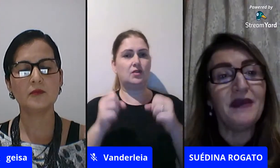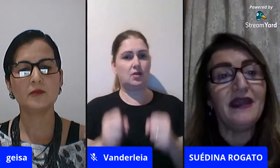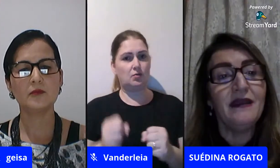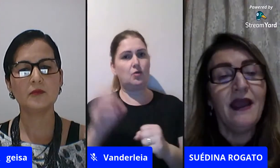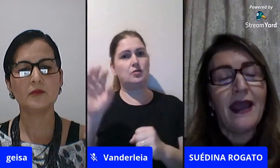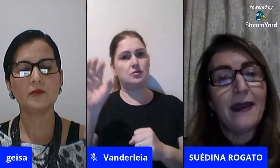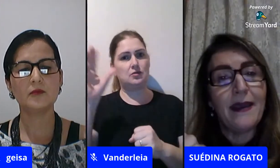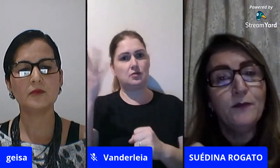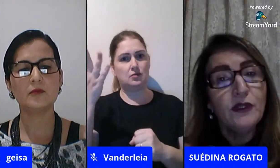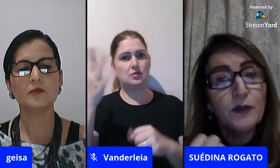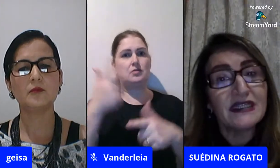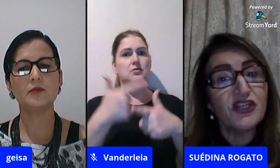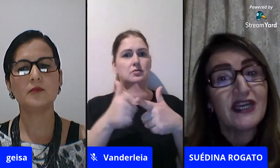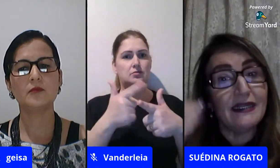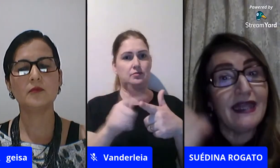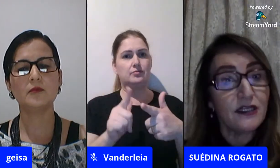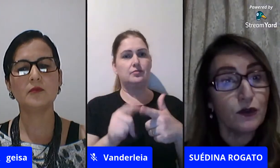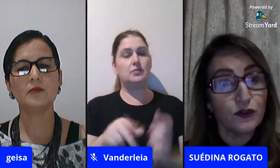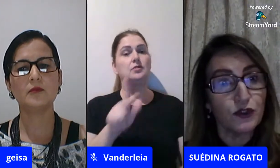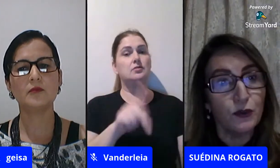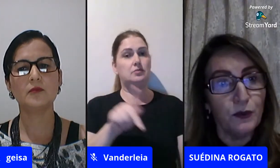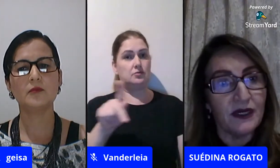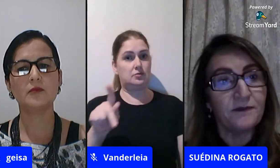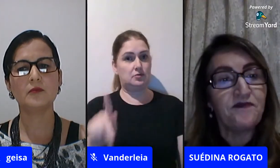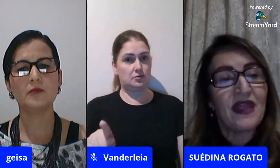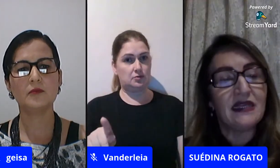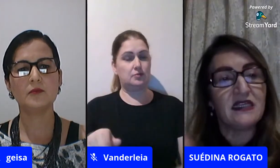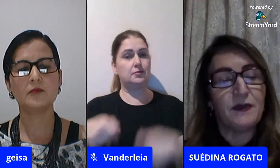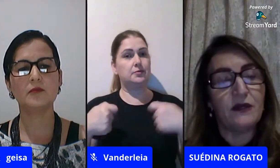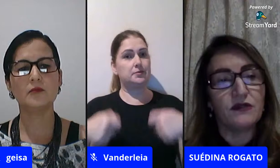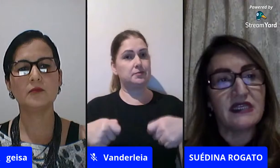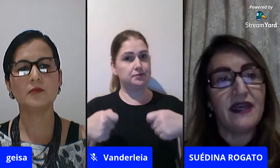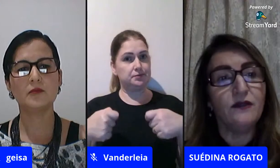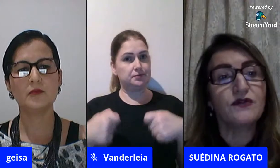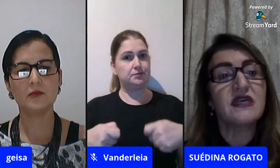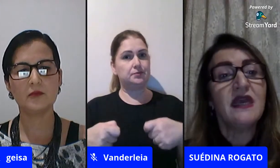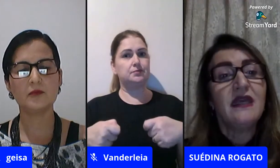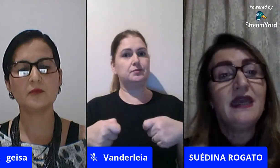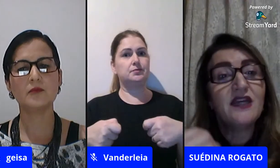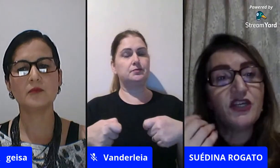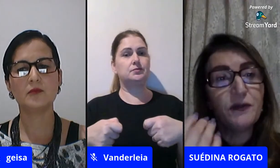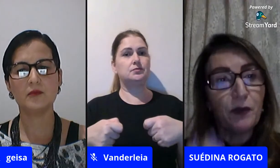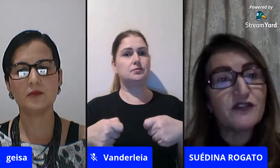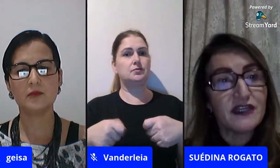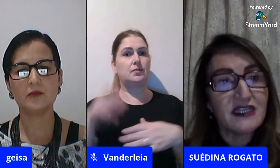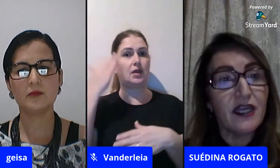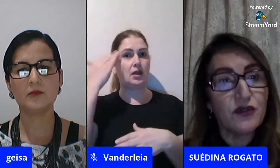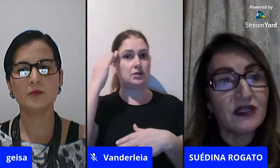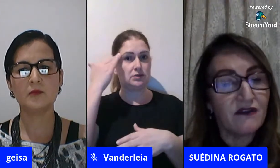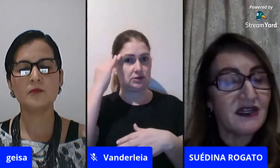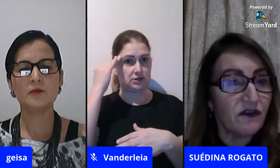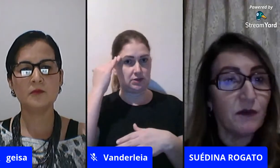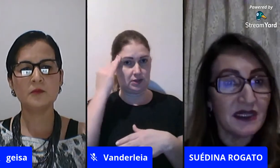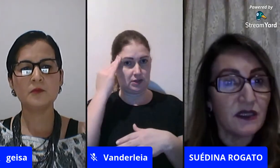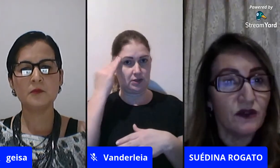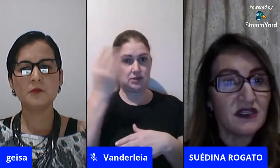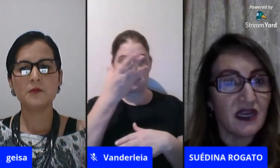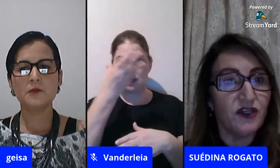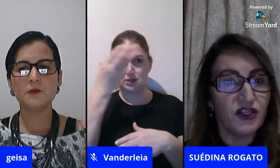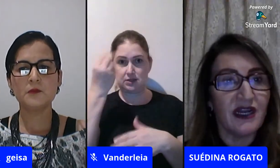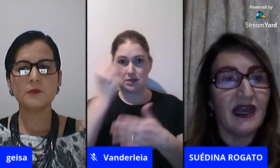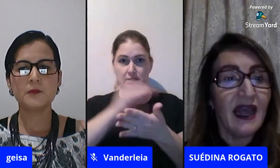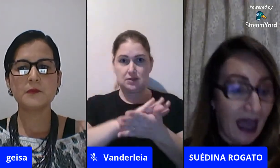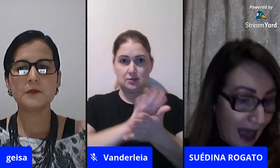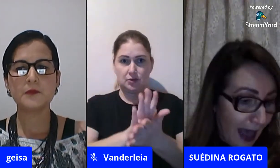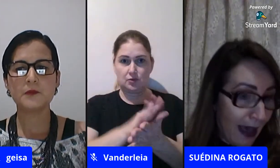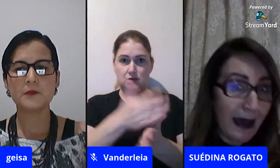o professor também é muito importante que ele desconstrua esses preconceitos e a gente pode fazer isso através da formação